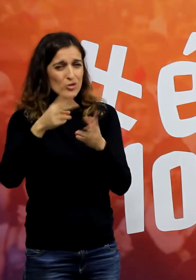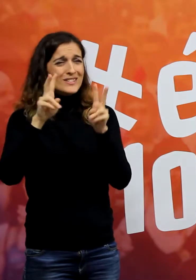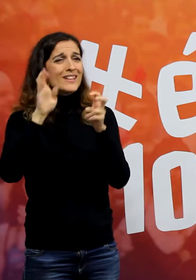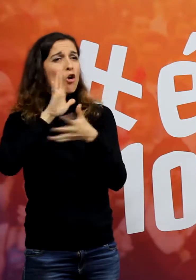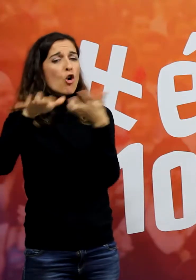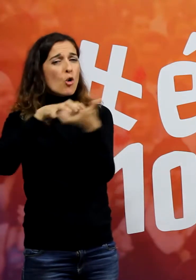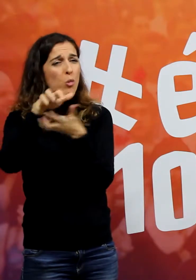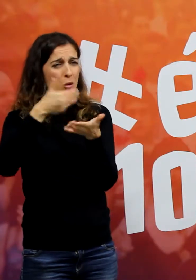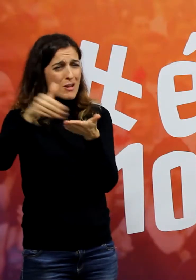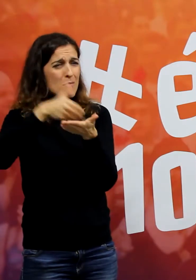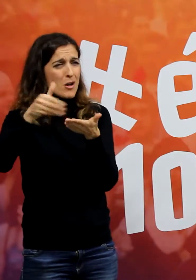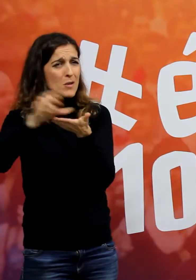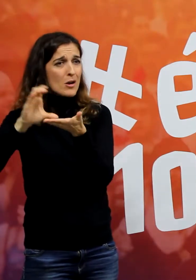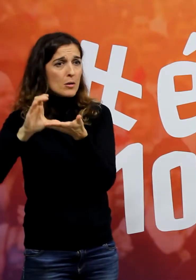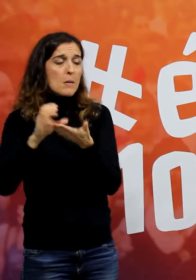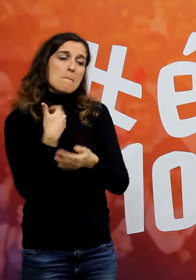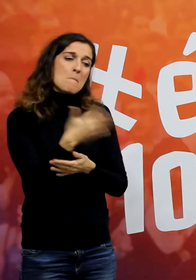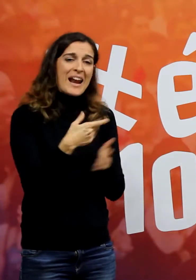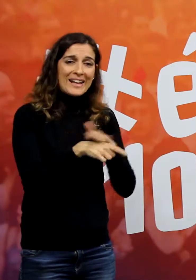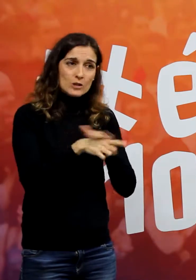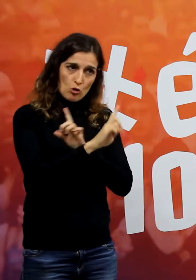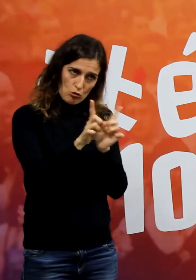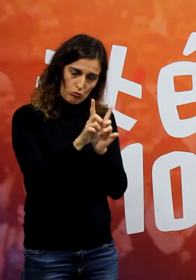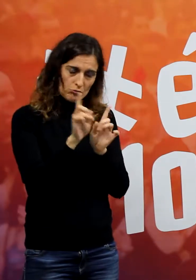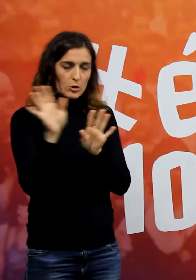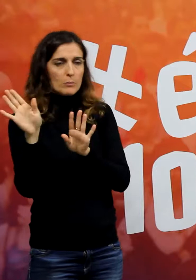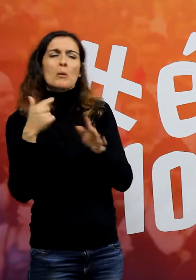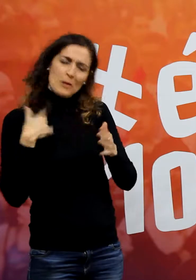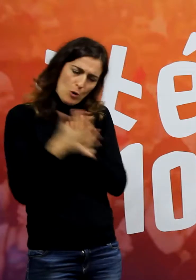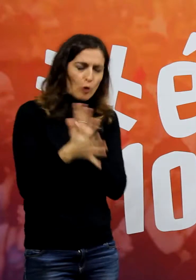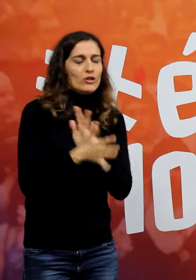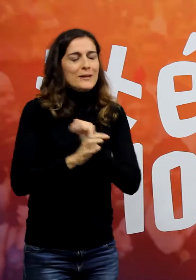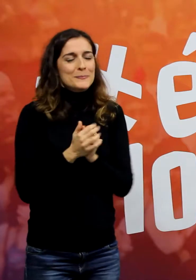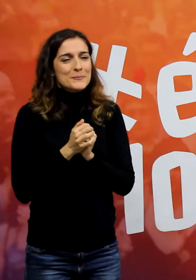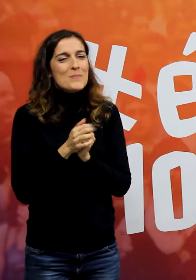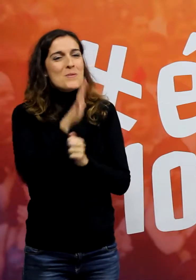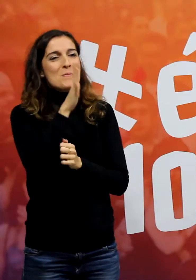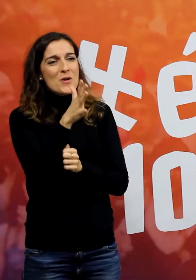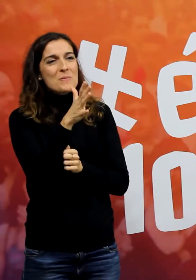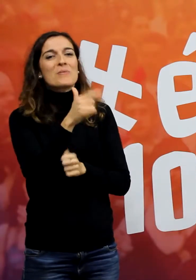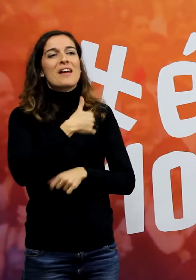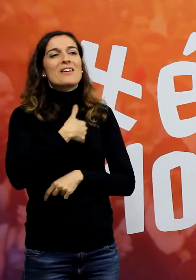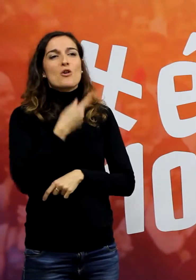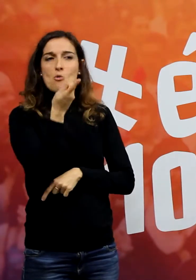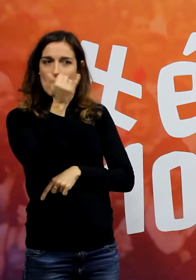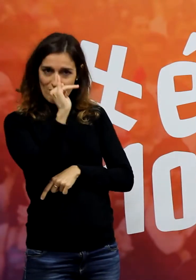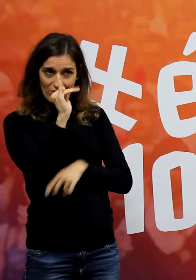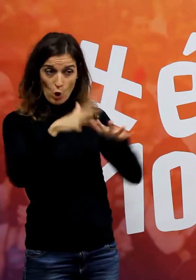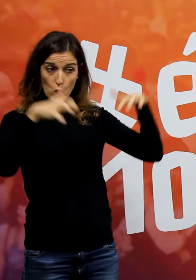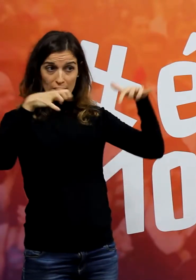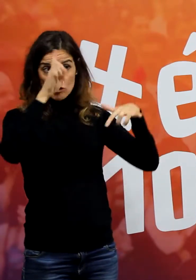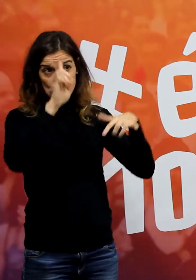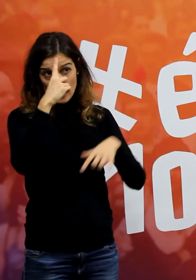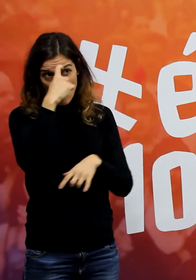No us digui que mala gestió. Mira, perquè us ho vaig a contar. A veure, ja està. És que... jo els diria una vegada, les escoles, no sé si em